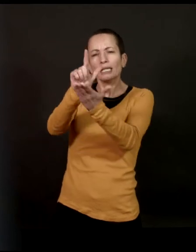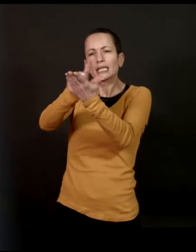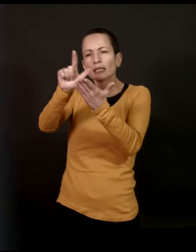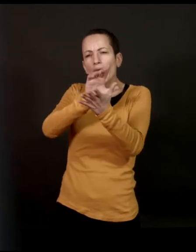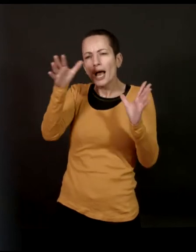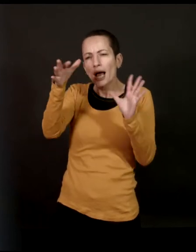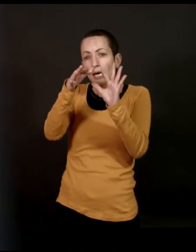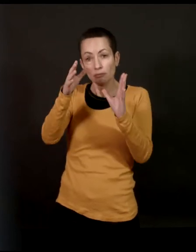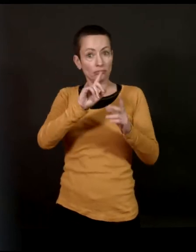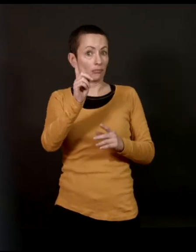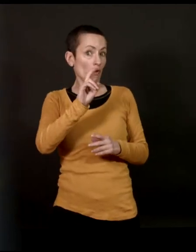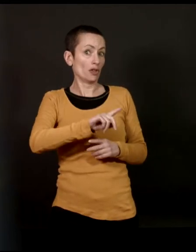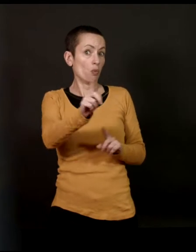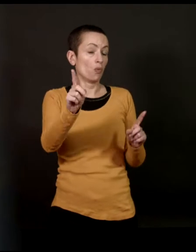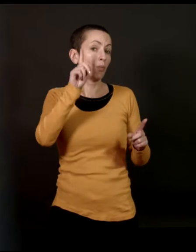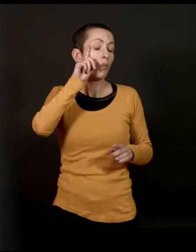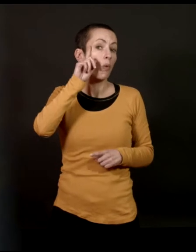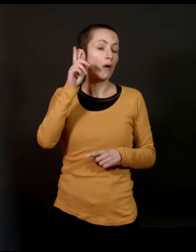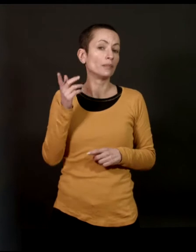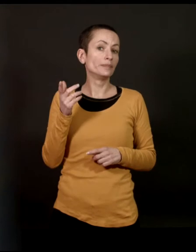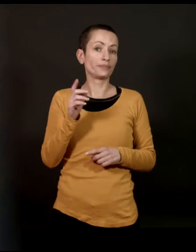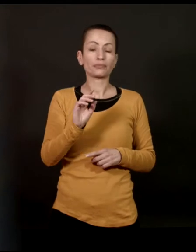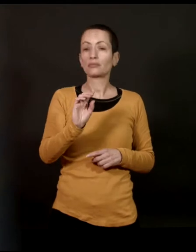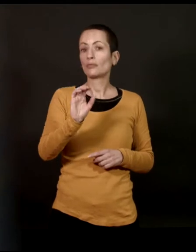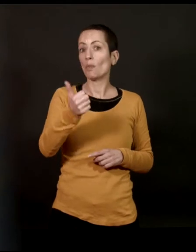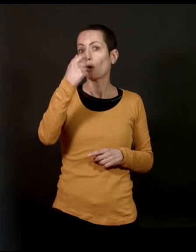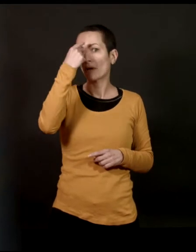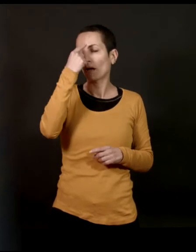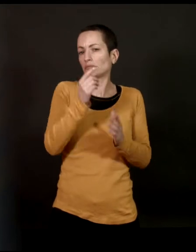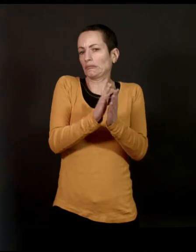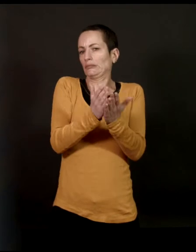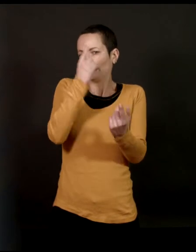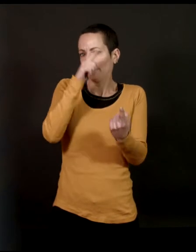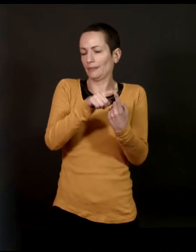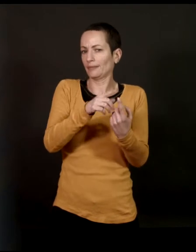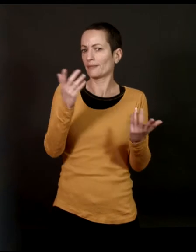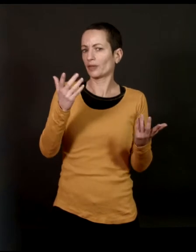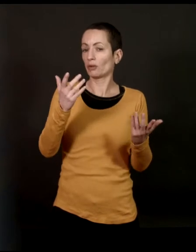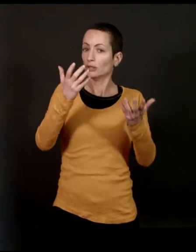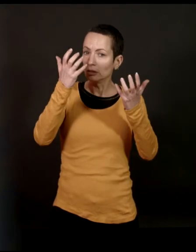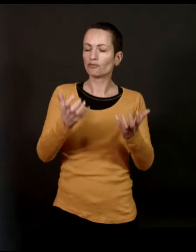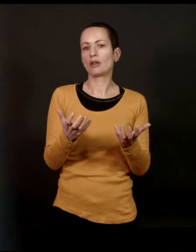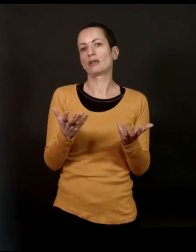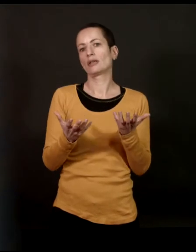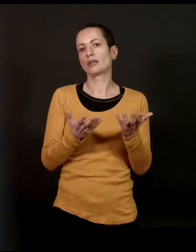la littérature? En fait, non, parce que la première démarche du livre était de traiter